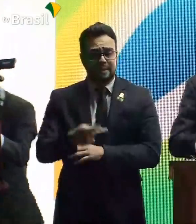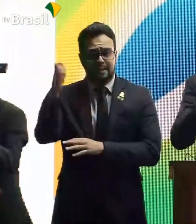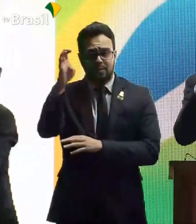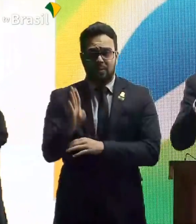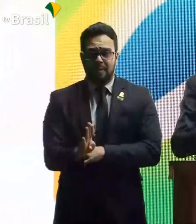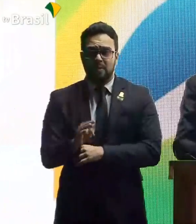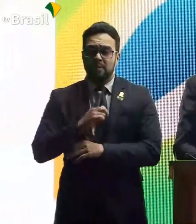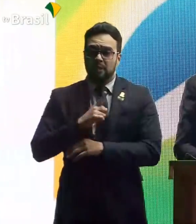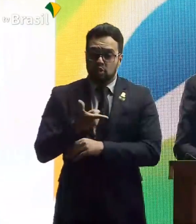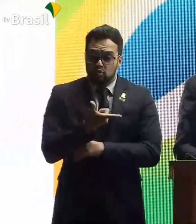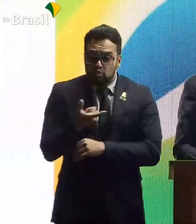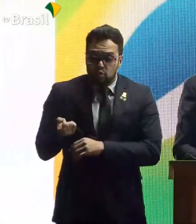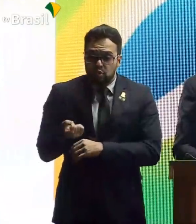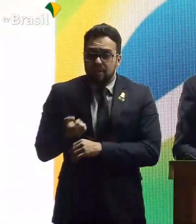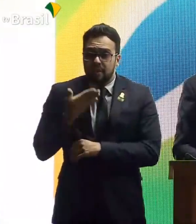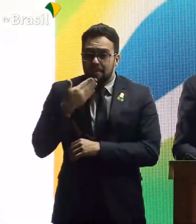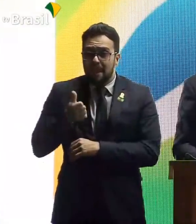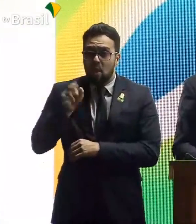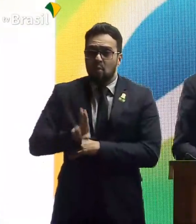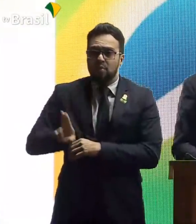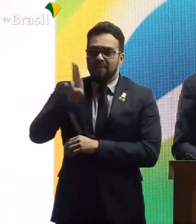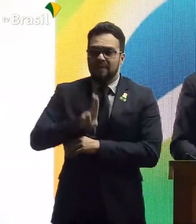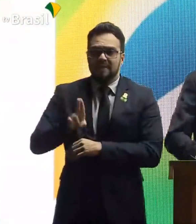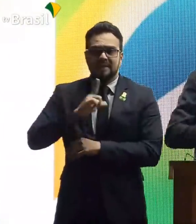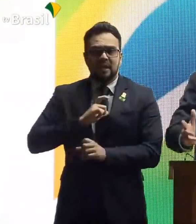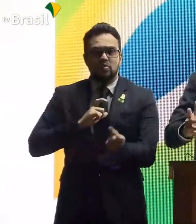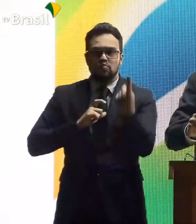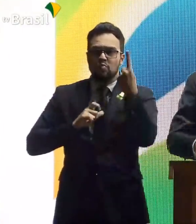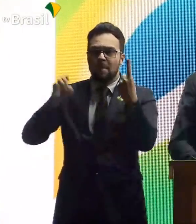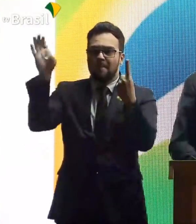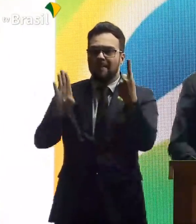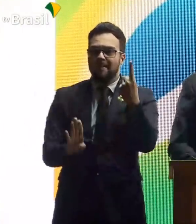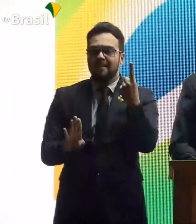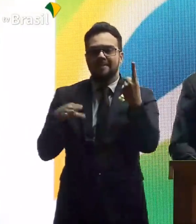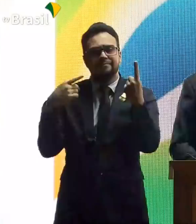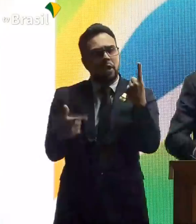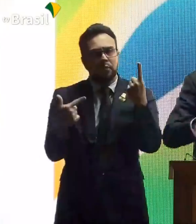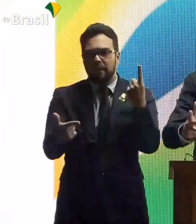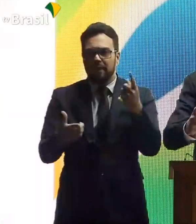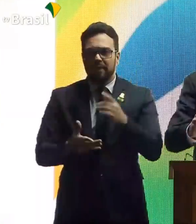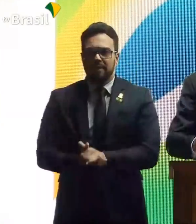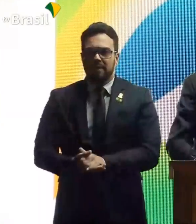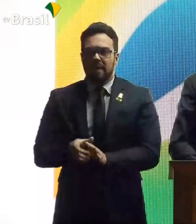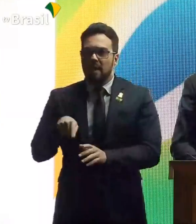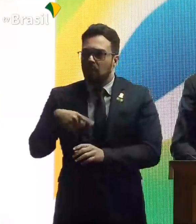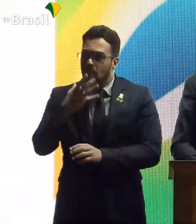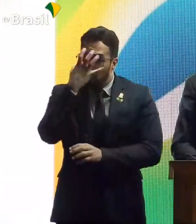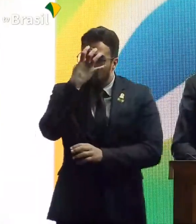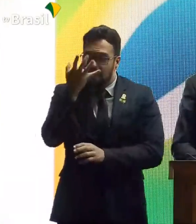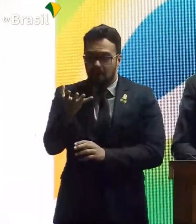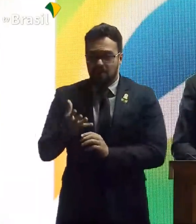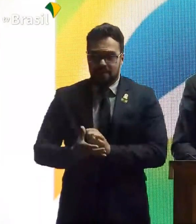Entre as 200 melhores universidades do mundo, tem alguma brasileira? Não tem. São vexame.